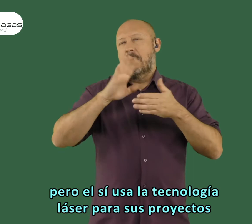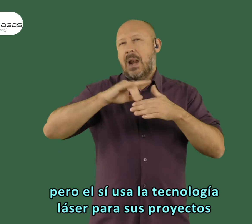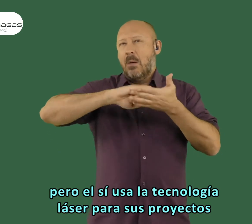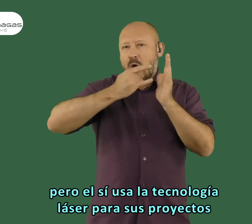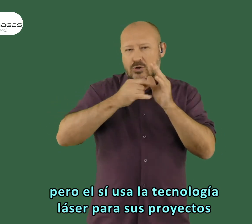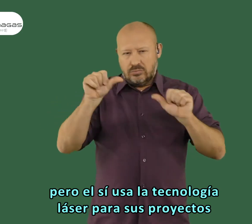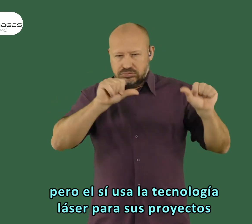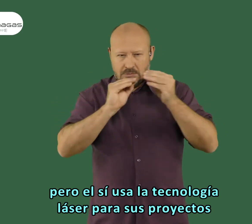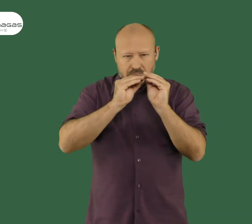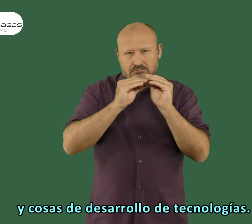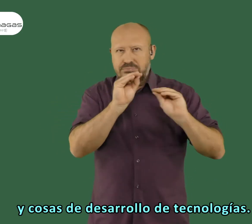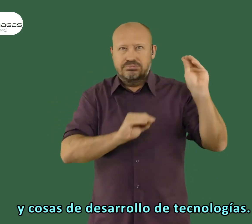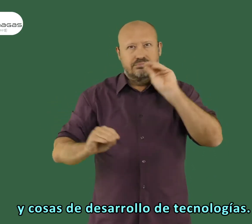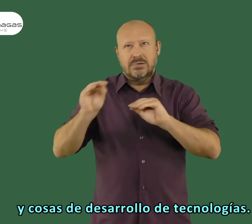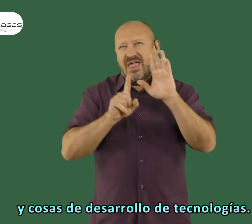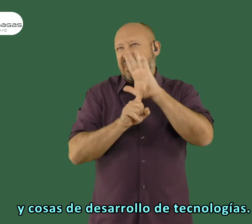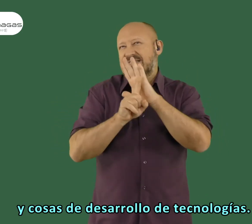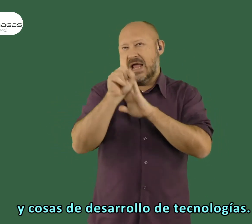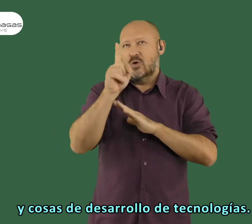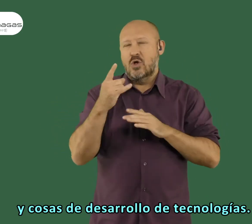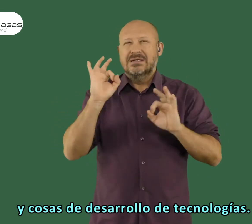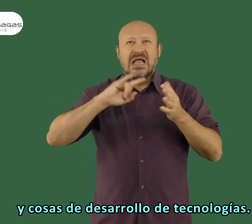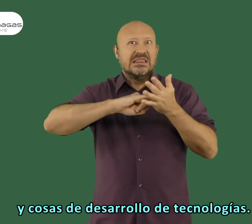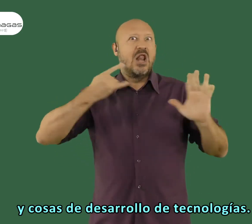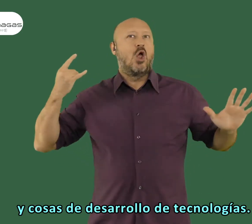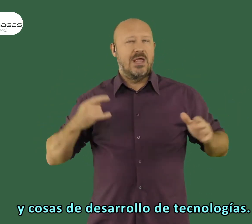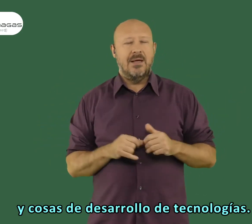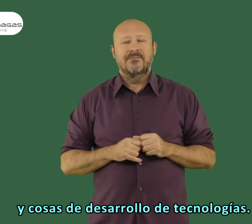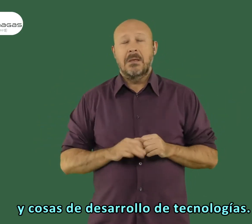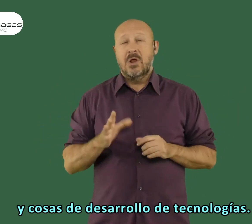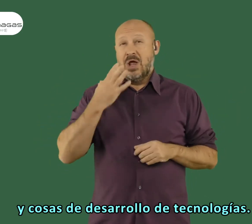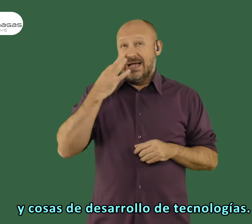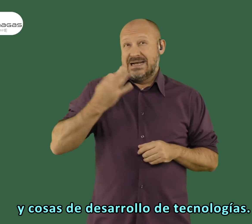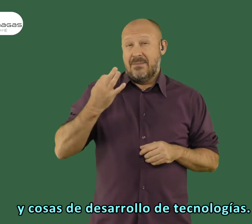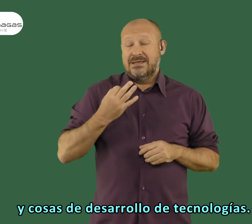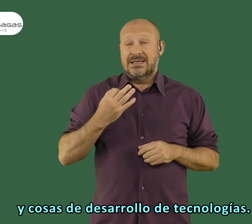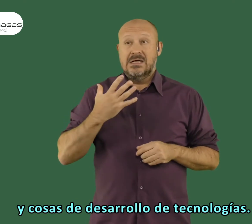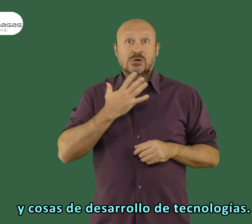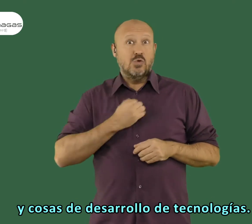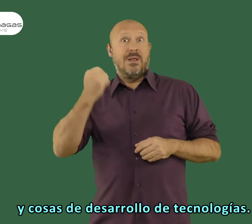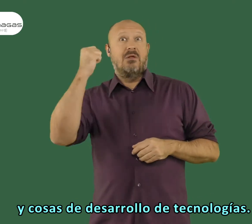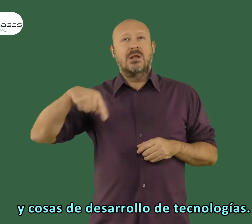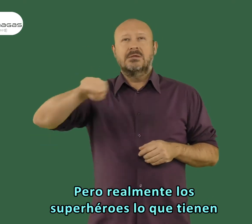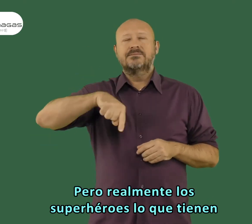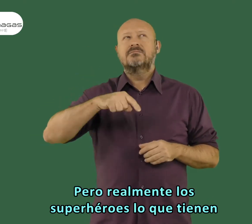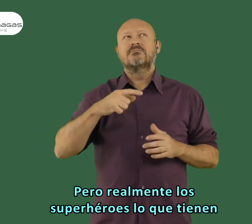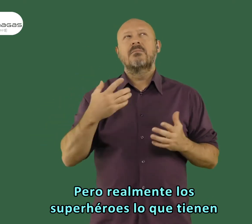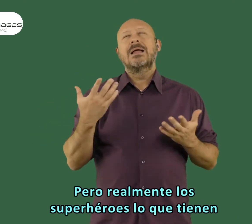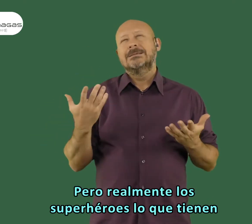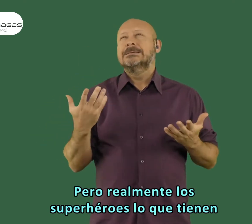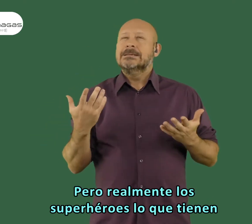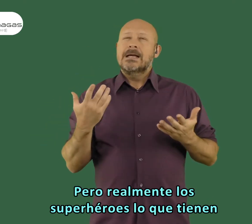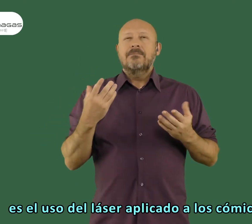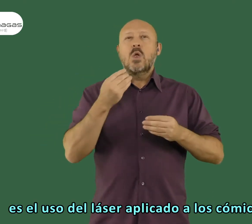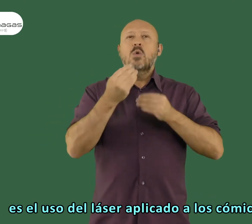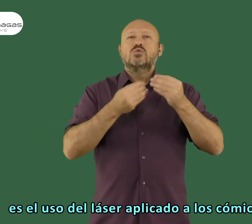láser para sus proyectos y cosas de desarrollo, de tecnologías. Pero realmente los superhéroes lo